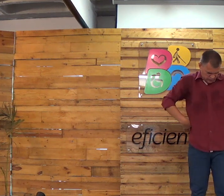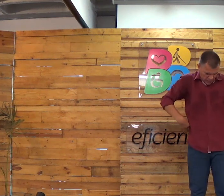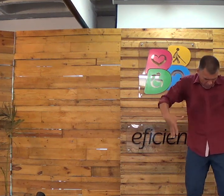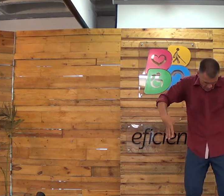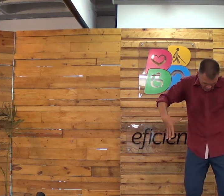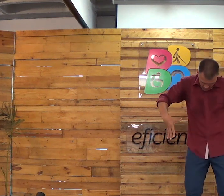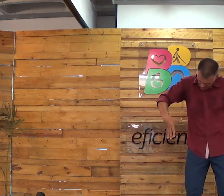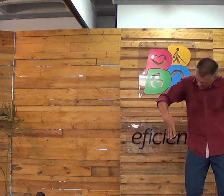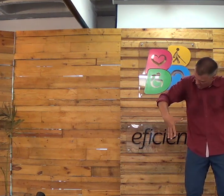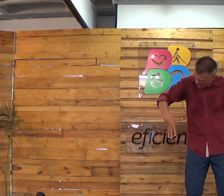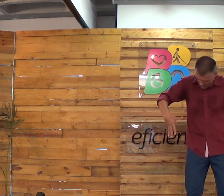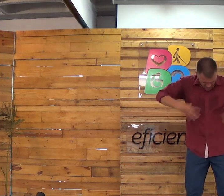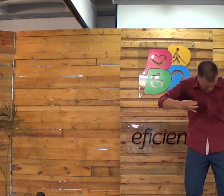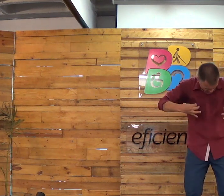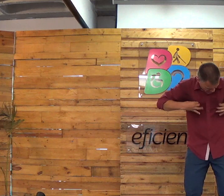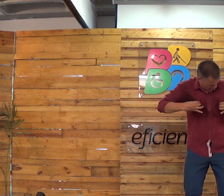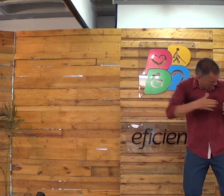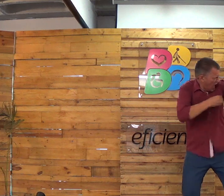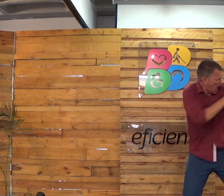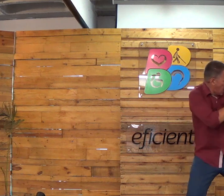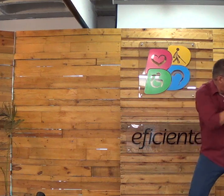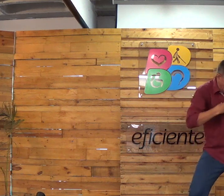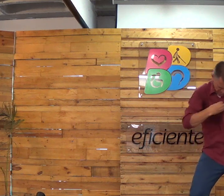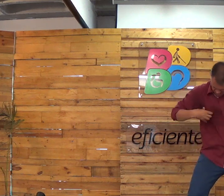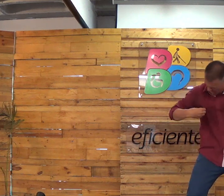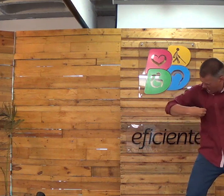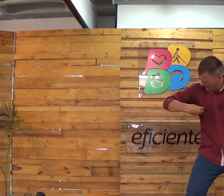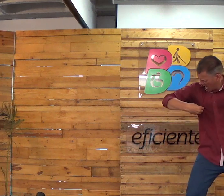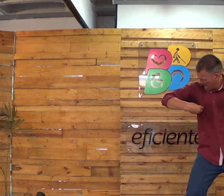Ih! Ah! Ué! Mas e eu?